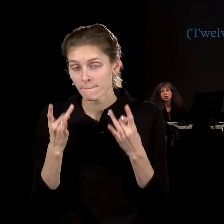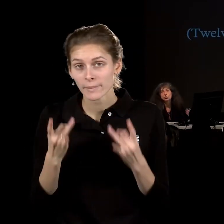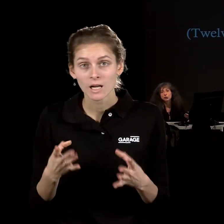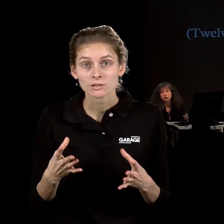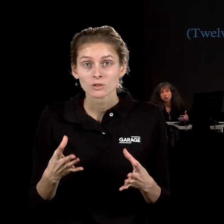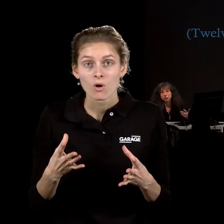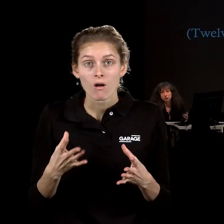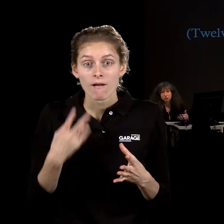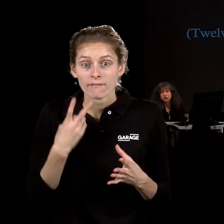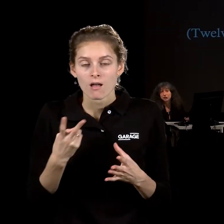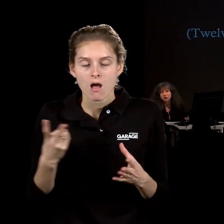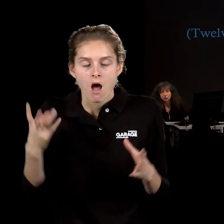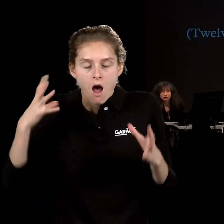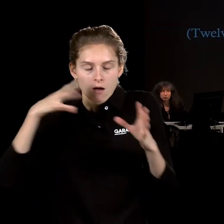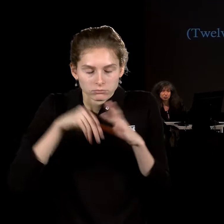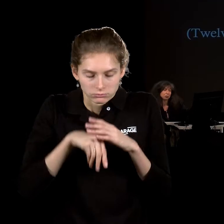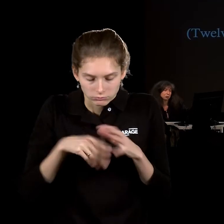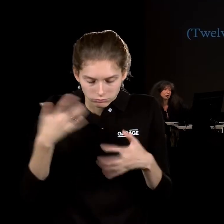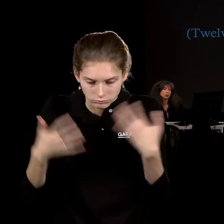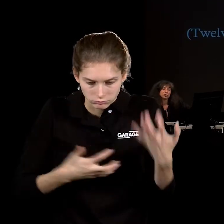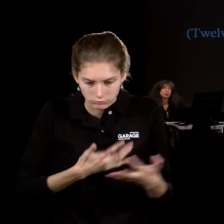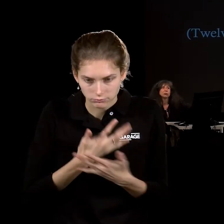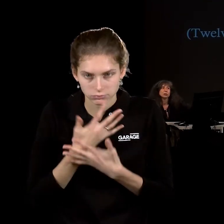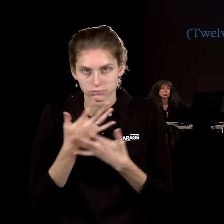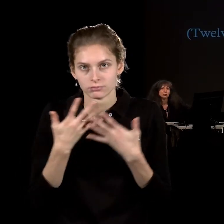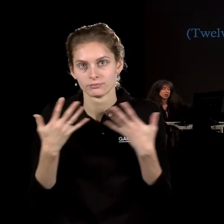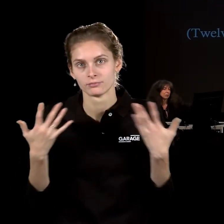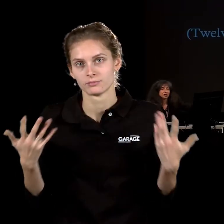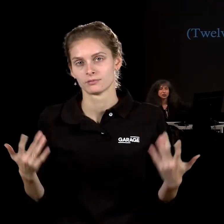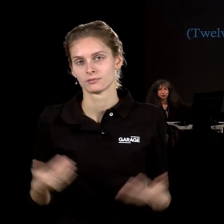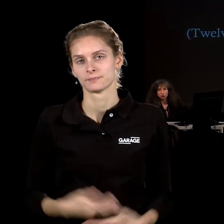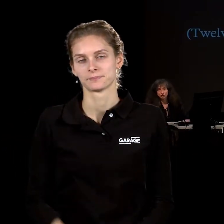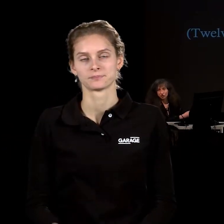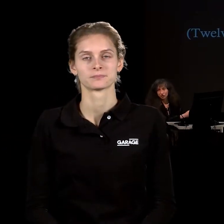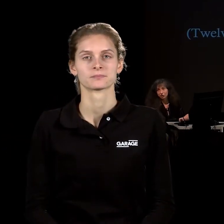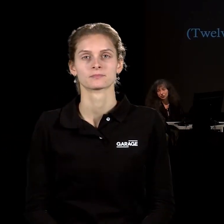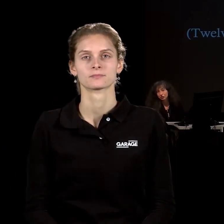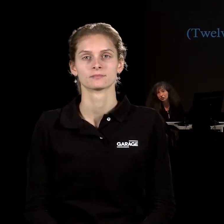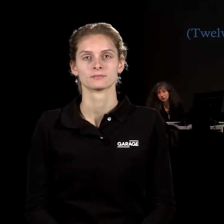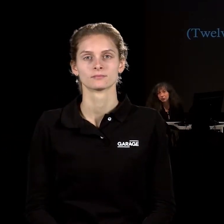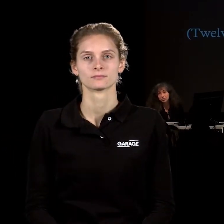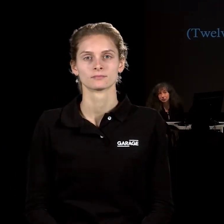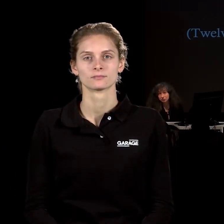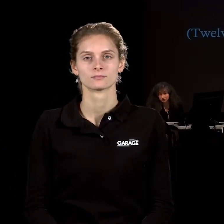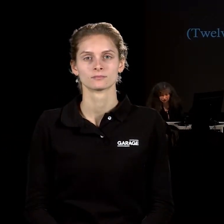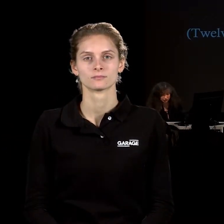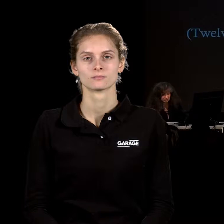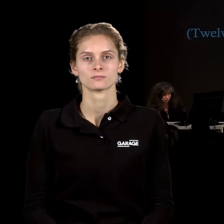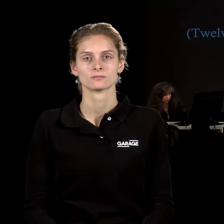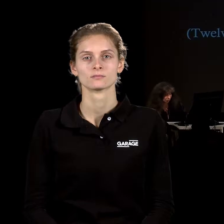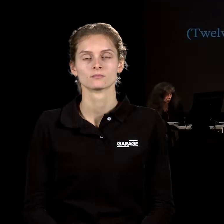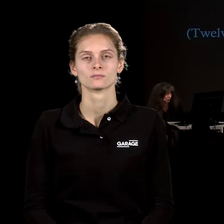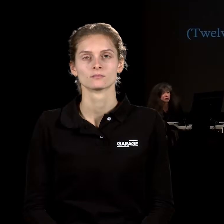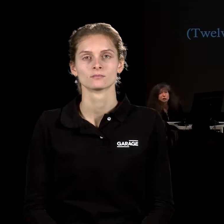включено огромное, как бы непритязательно, да, просто место, где ты можешь взять стаканчик этой растворимой лапши